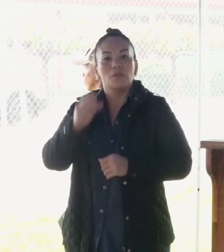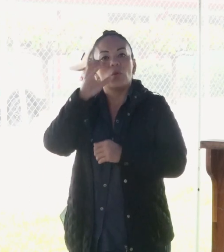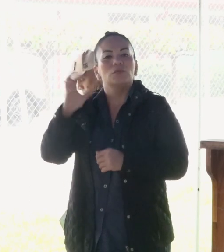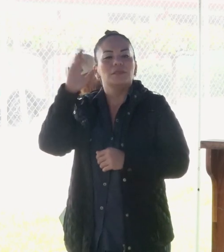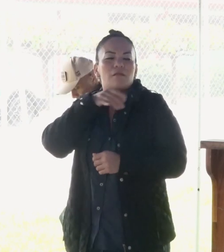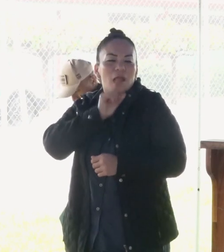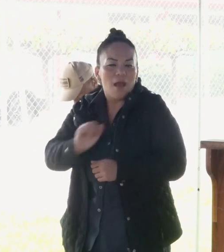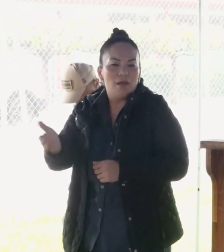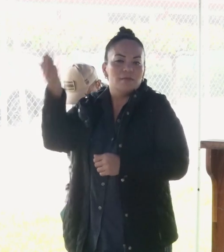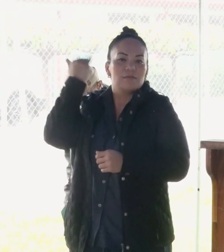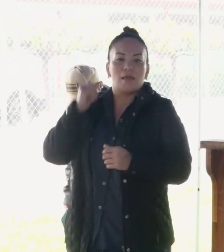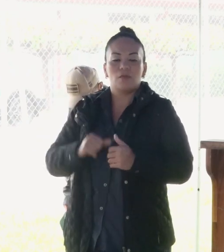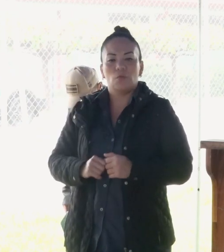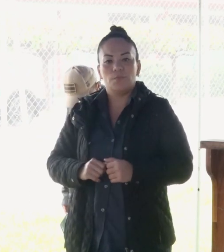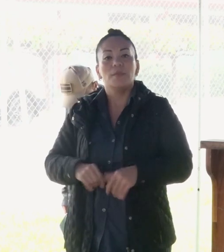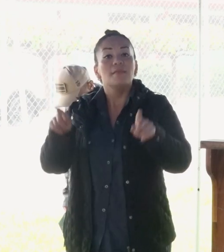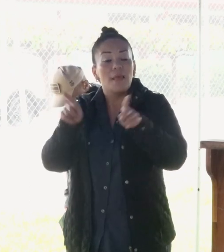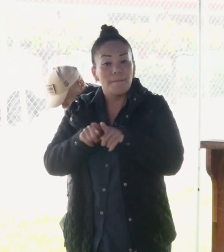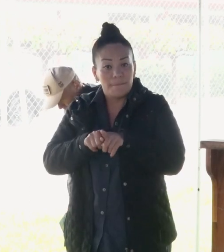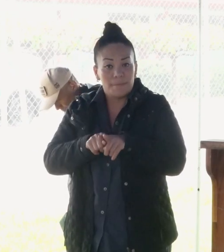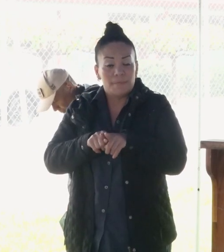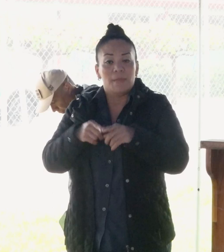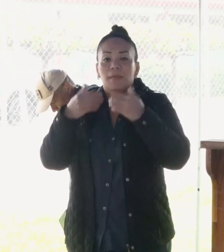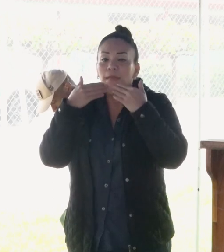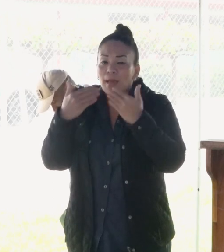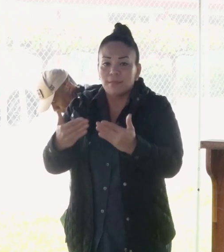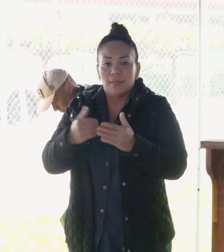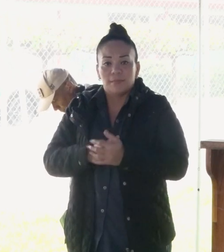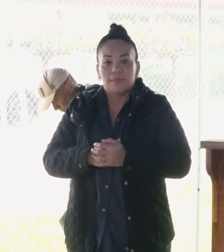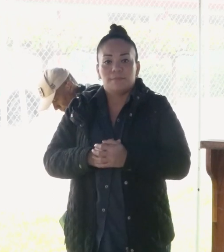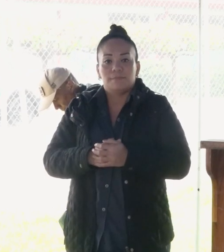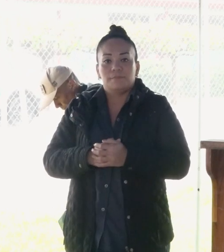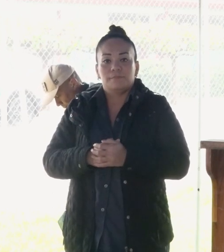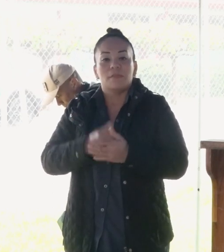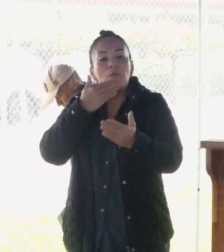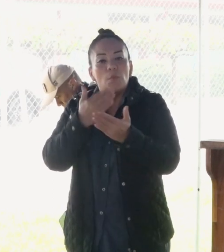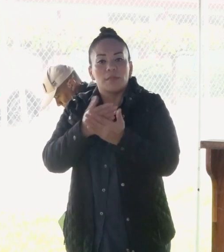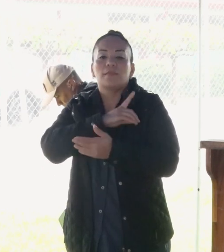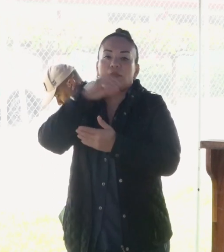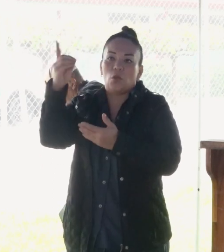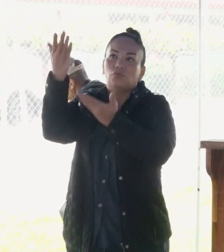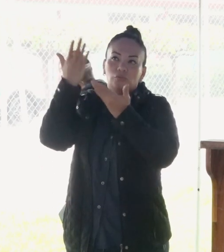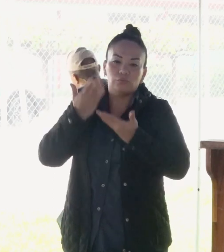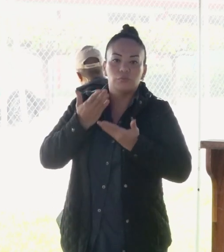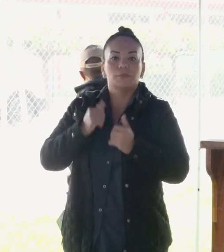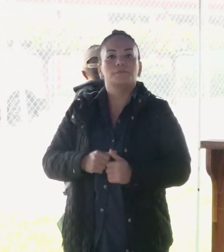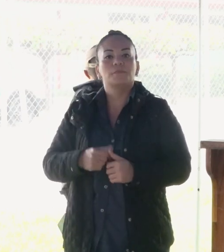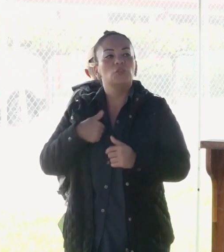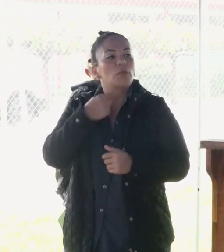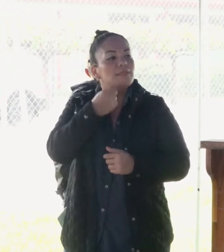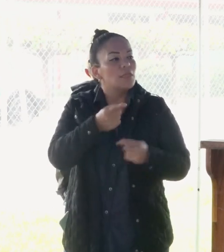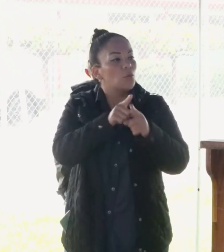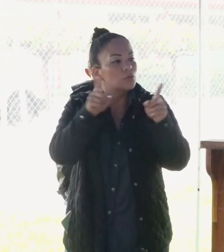antaño y a la gracia y generosidad de Dios, les quiero